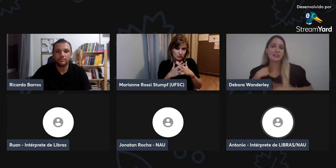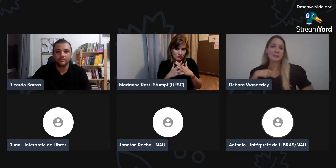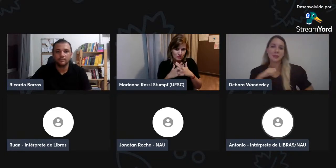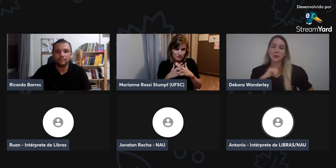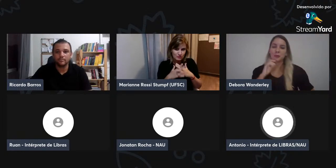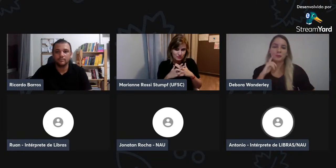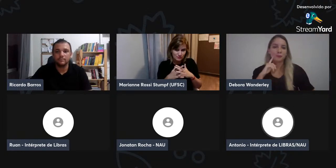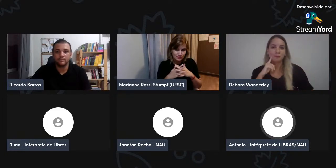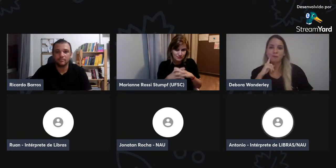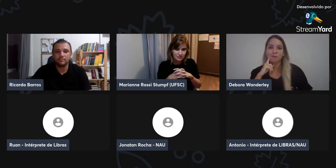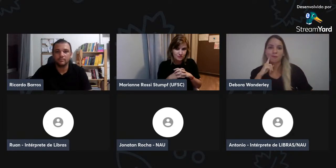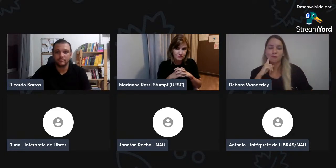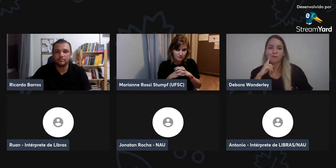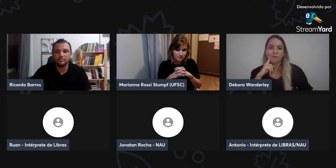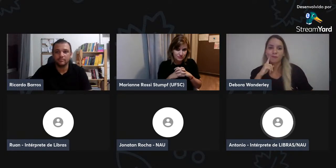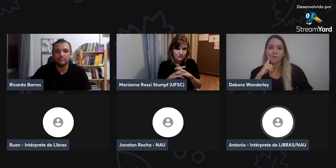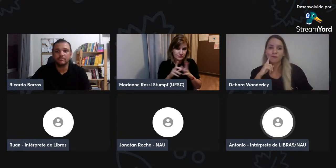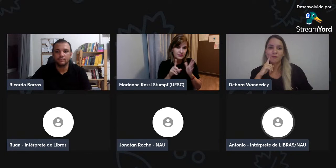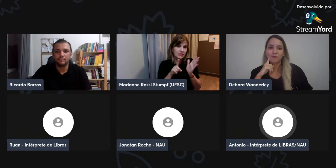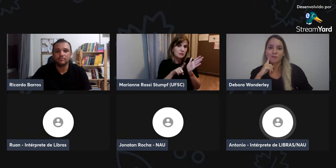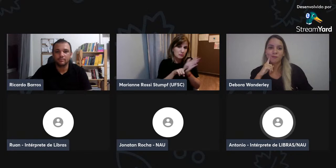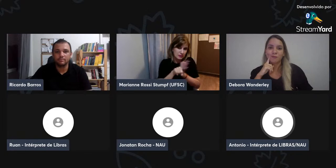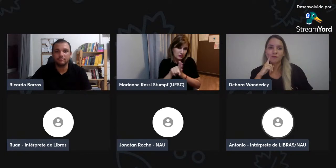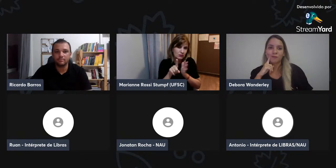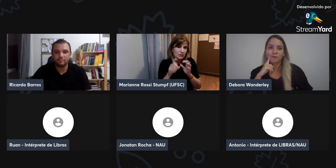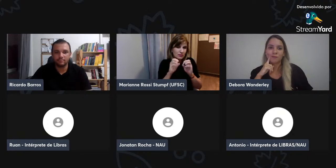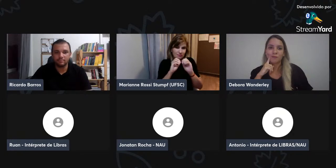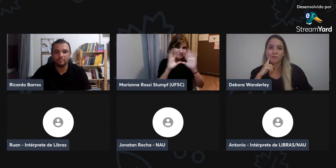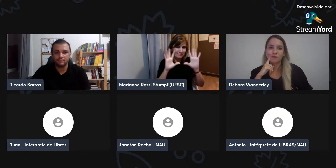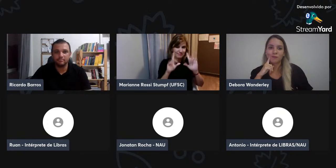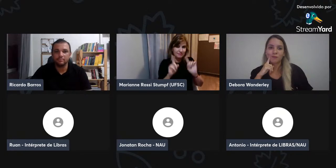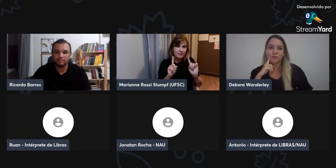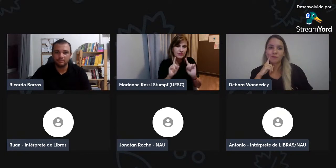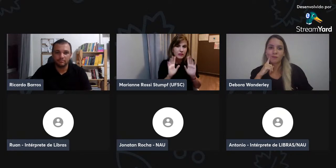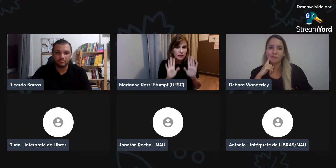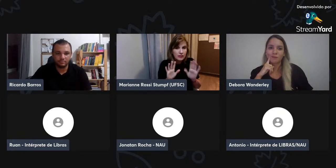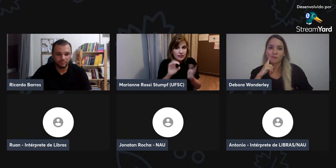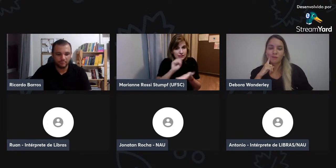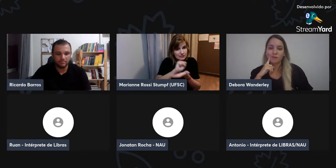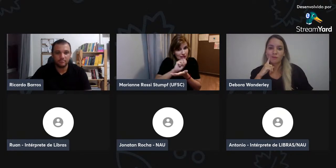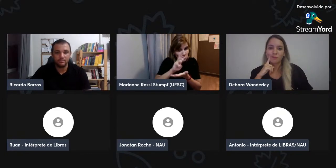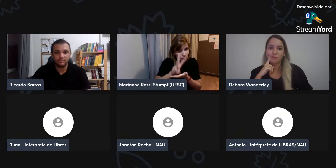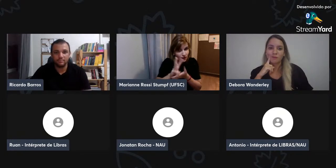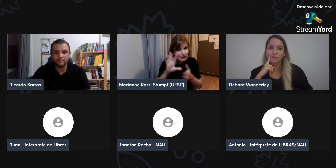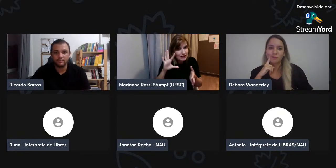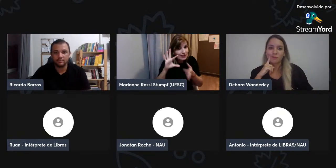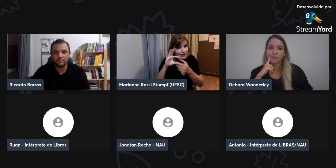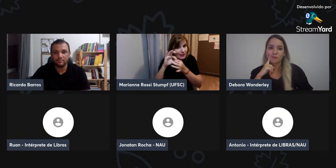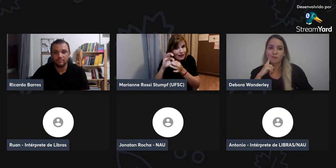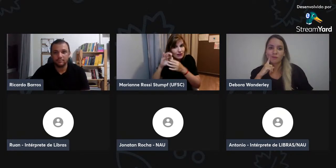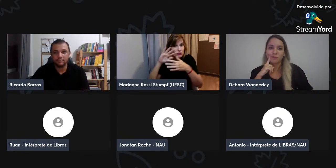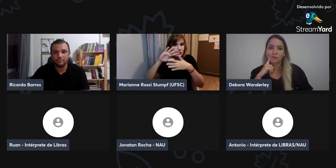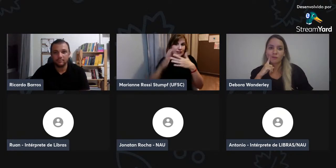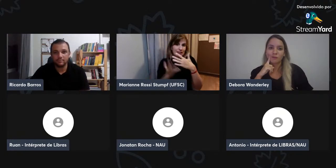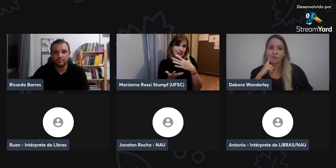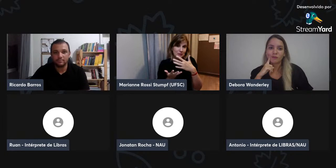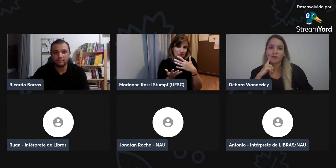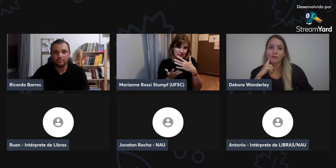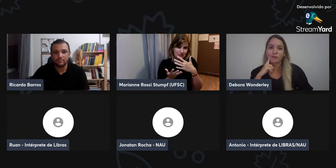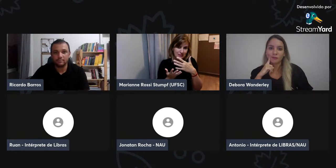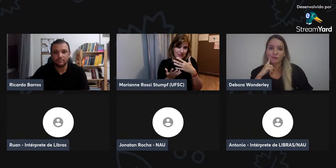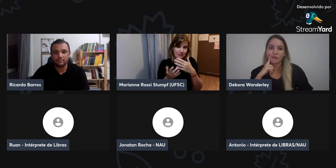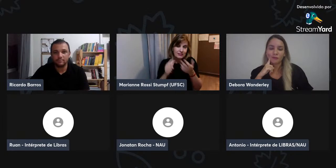a pessoa que fez isso, mas, mas já aconteceu. A pergunta é um pouco confusa, né, mas,